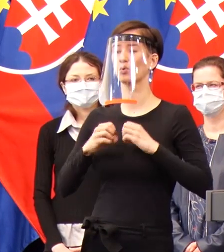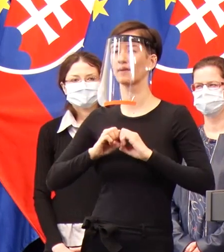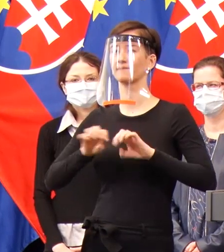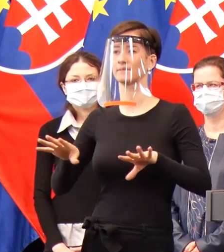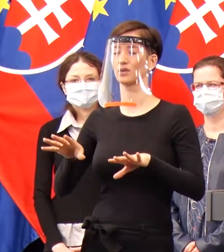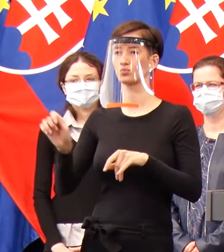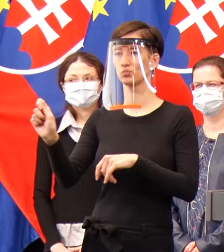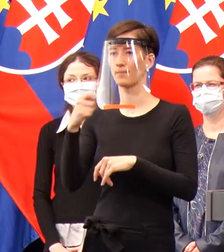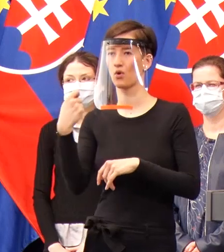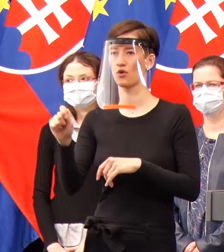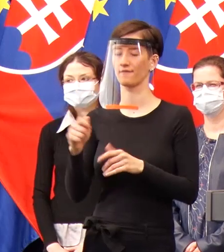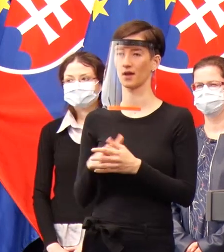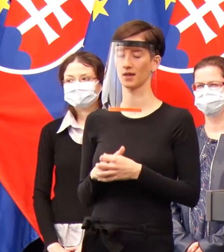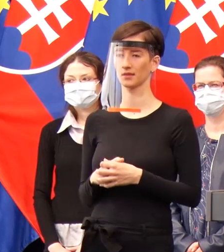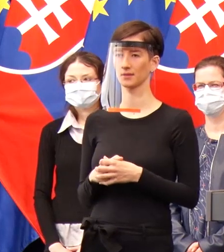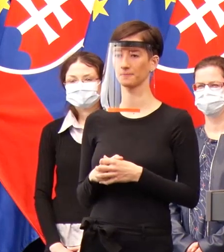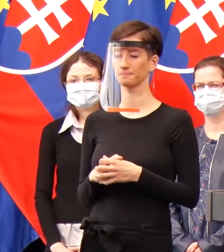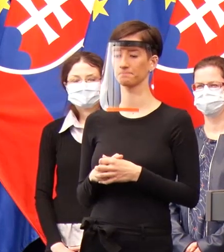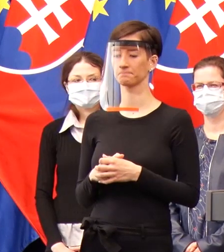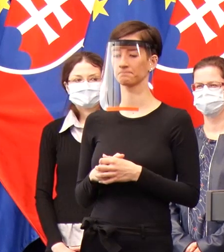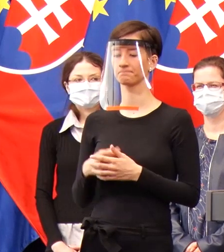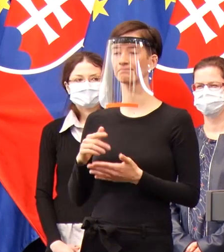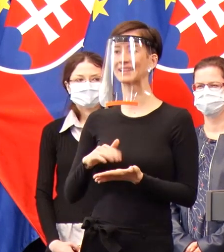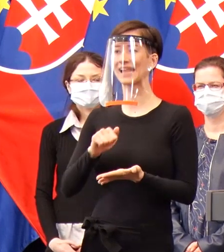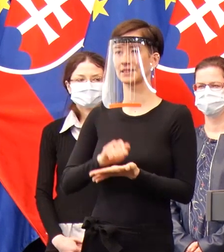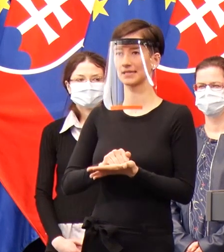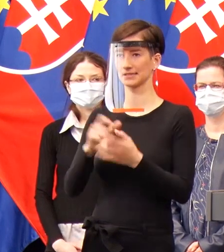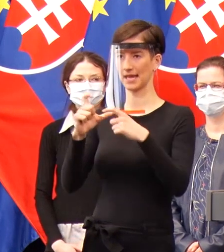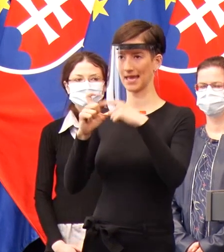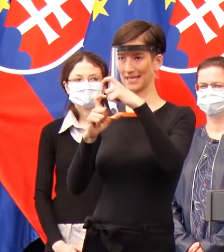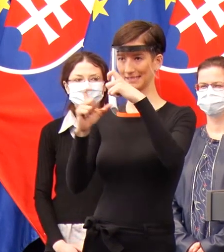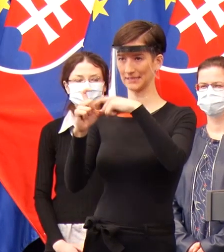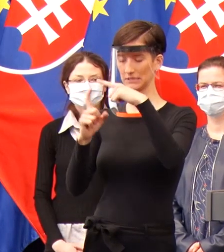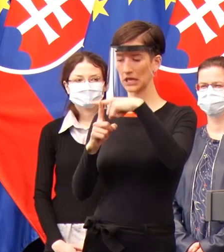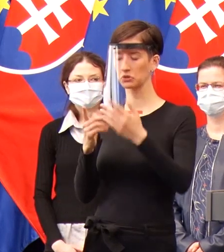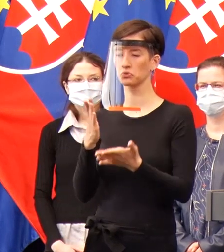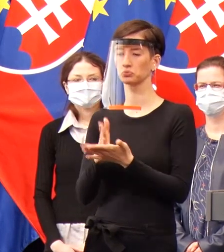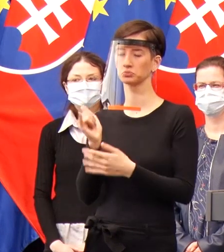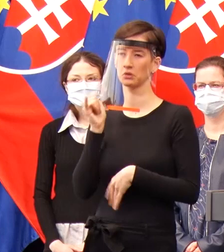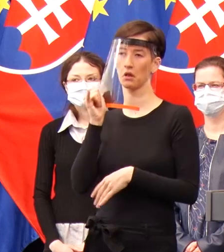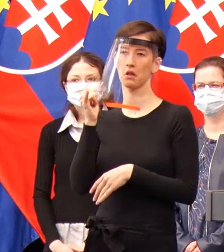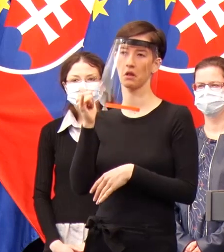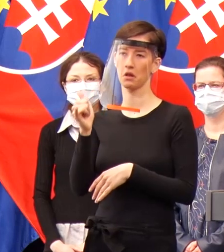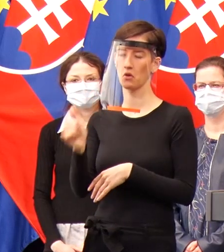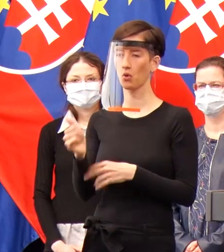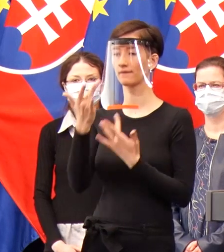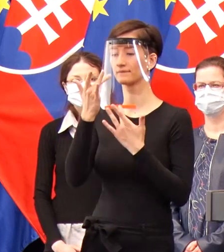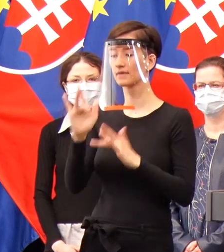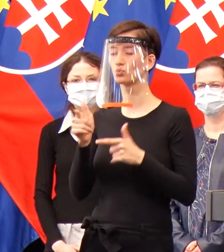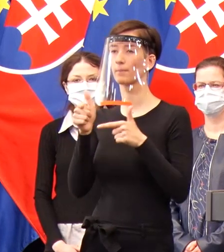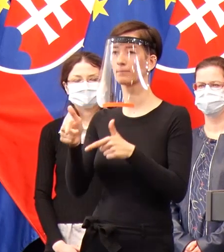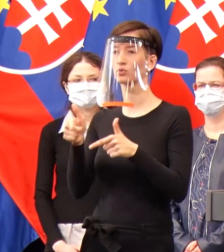My ako nadácia ESET sa dohodobo venujeme podpore vzdialávania